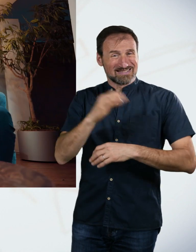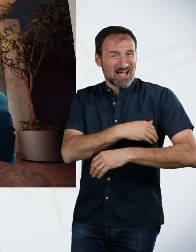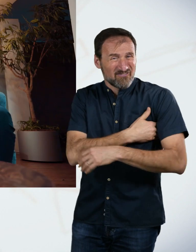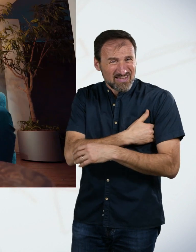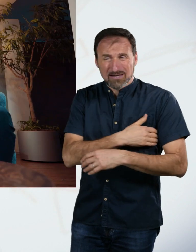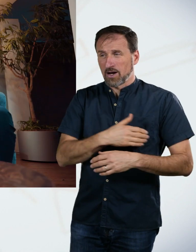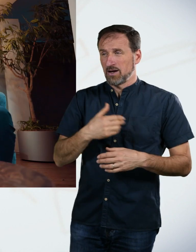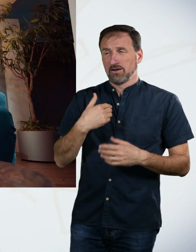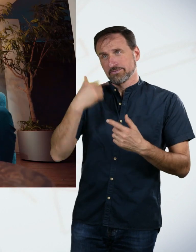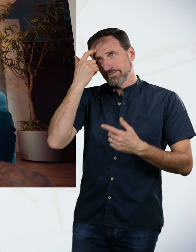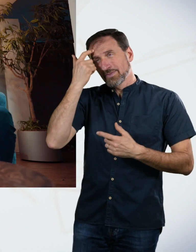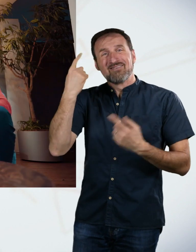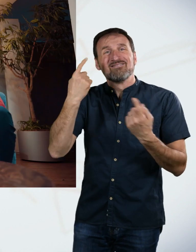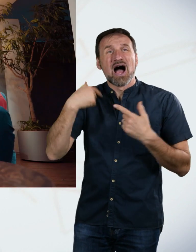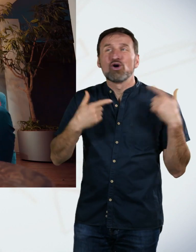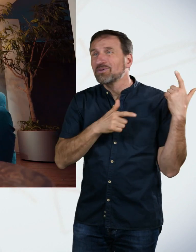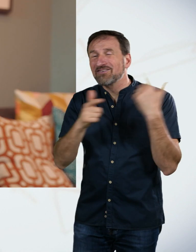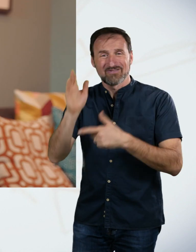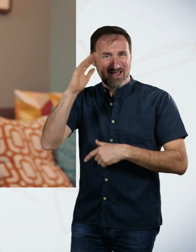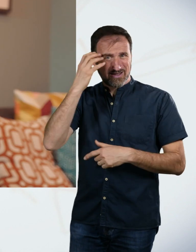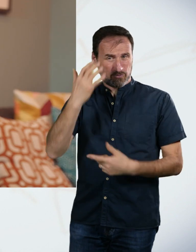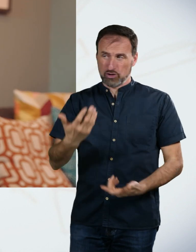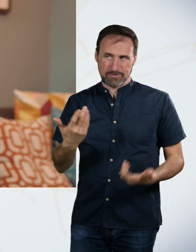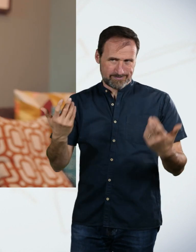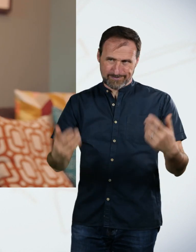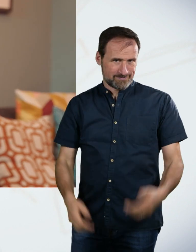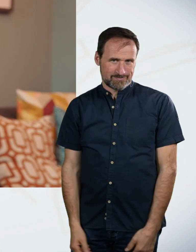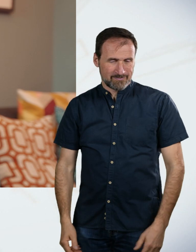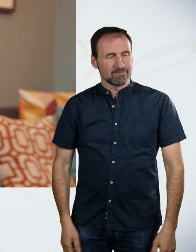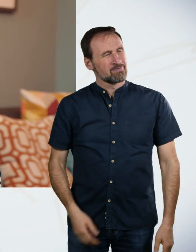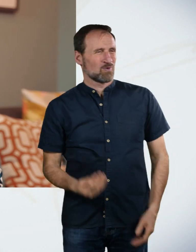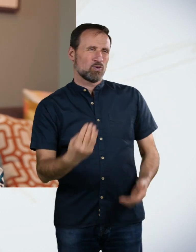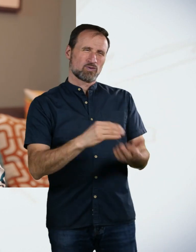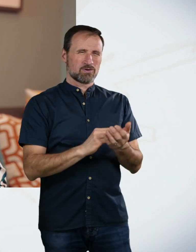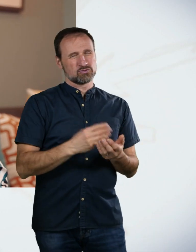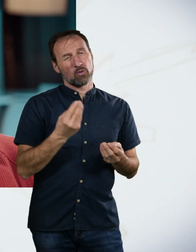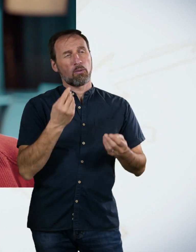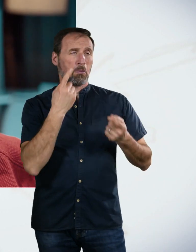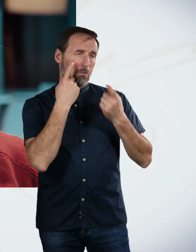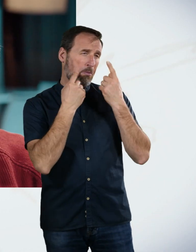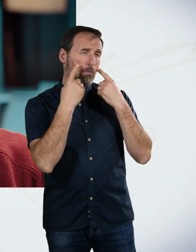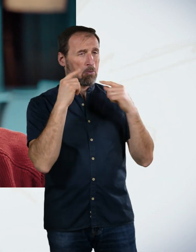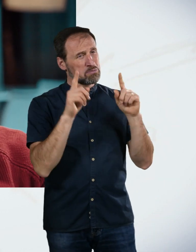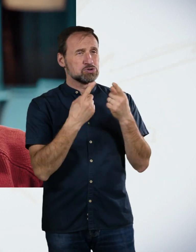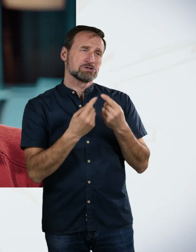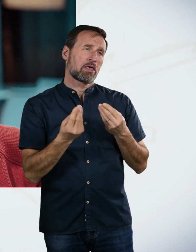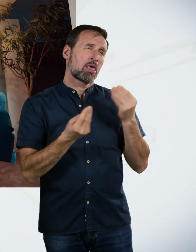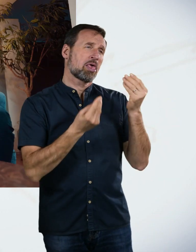bin, das Dümmste, was ich hätte tun können. Aber naja. Wie sie es auch noch untermalt haben mit dieser Musik. Meine Frage ist deswegen jetzt auch ans Team,